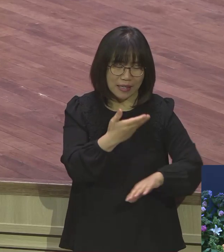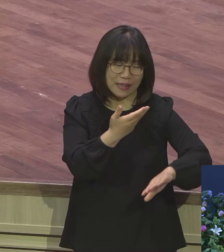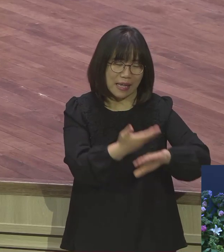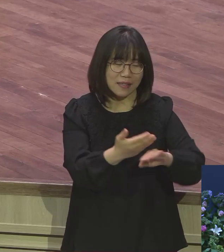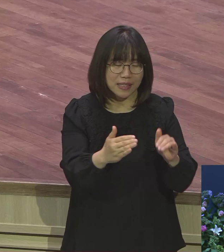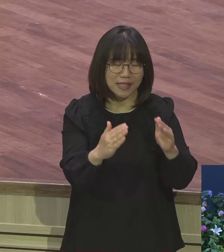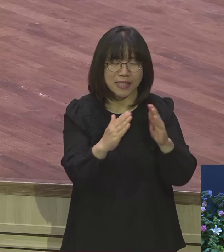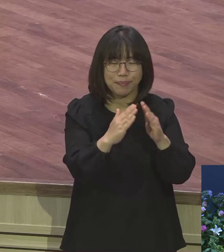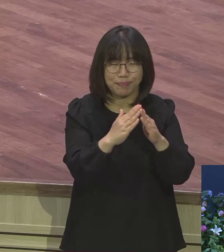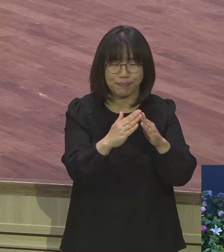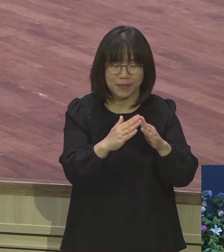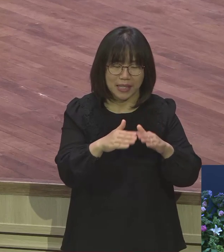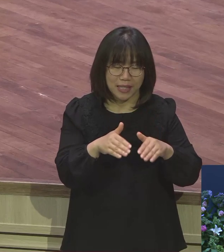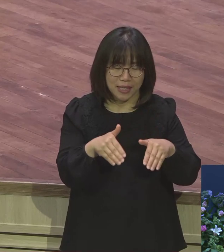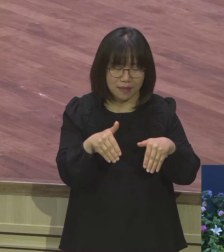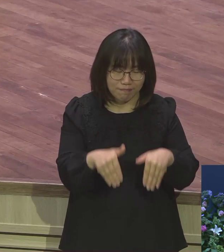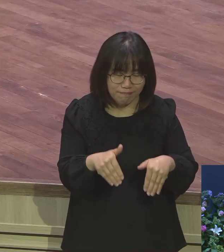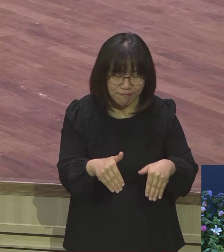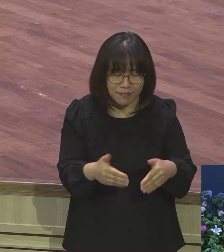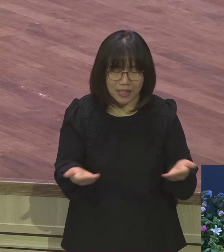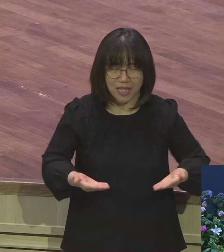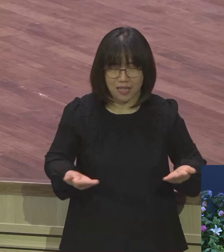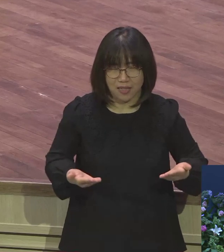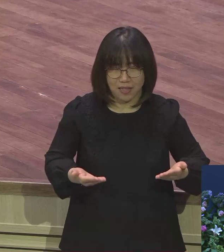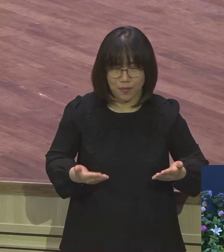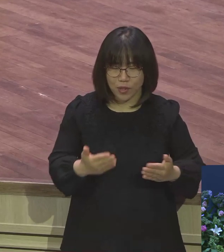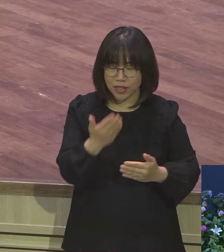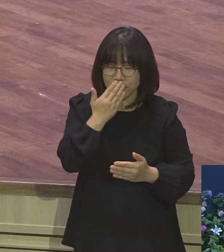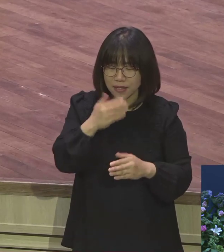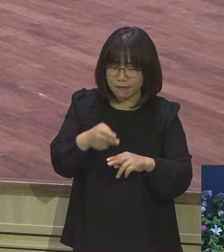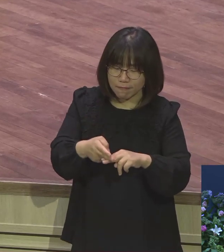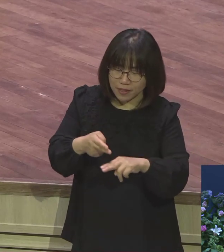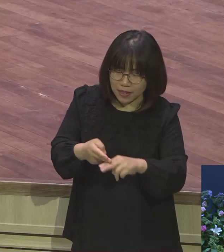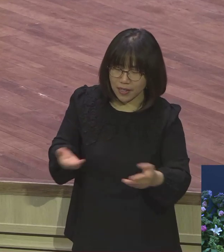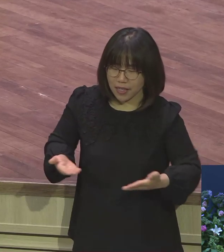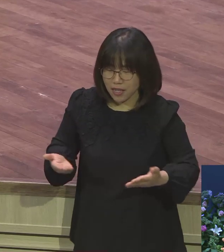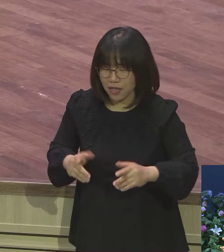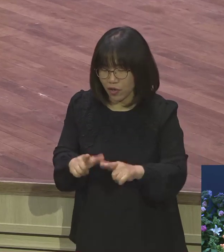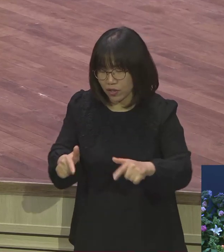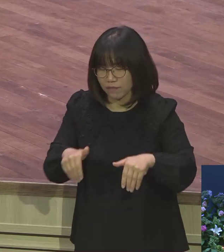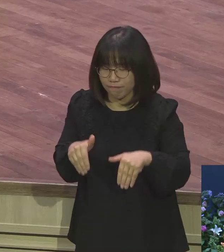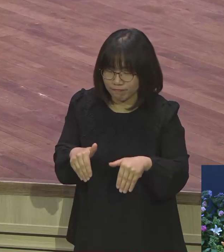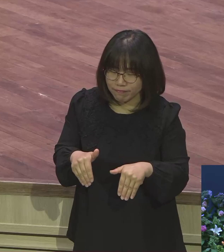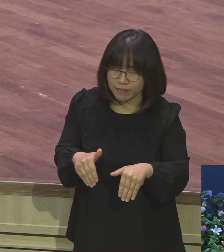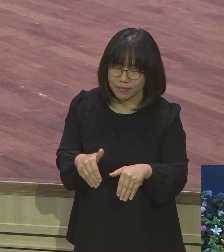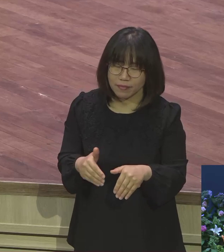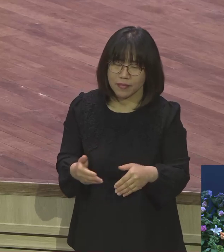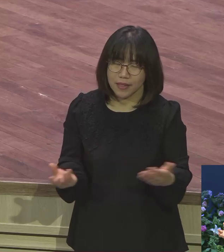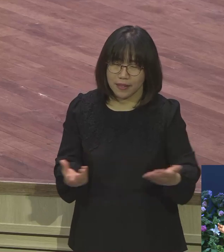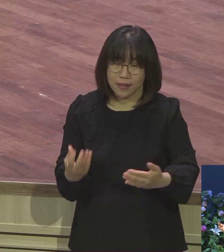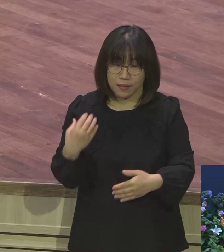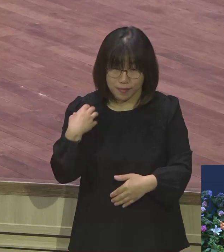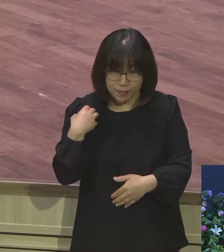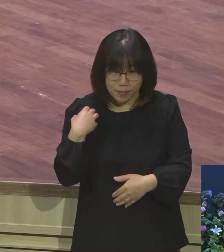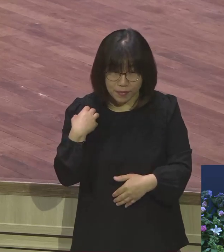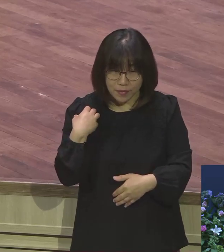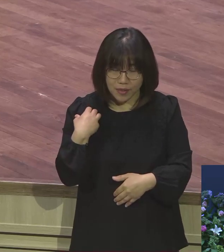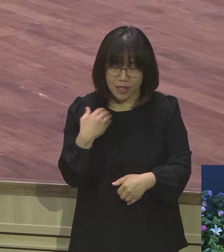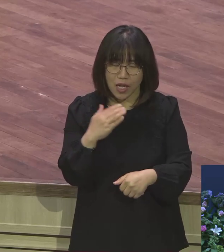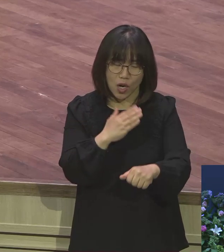하고 어떤 분들은 식당 일도 하고 그런 육신적인 어려운 일들이 있고 그런 일들이 많이 있는데도 불구하고